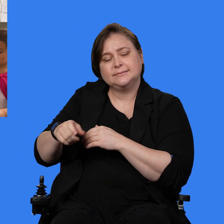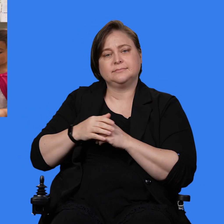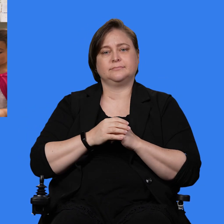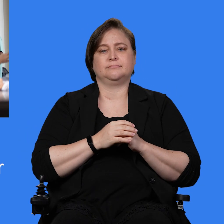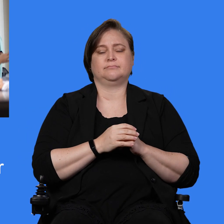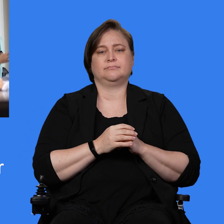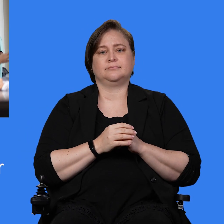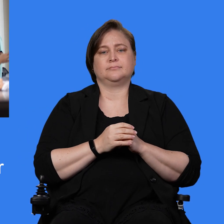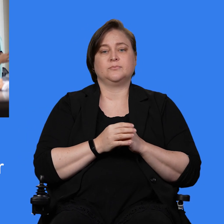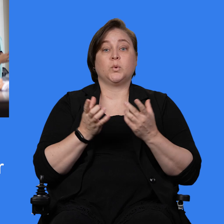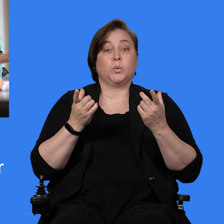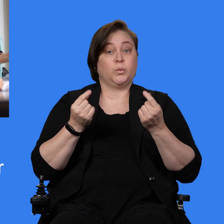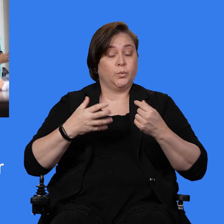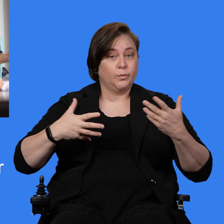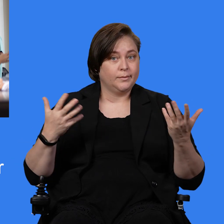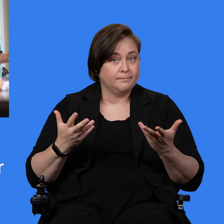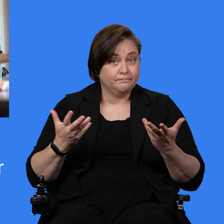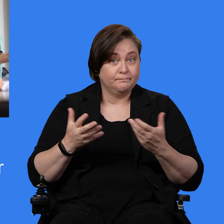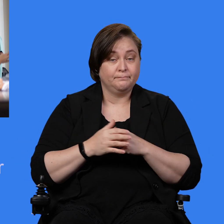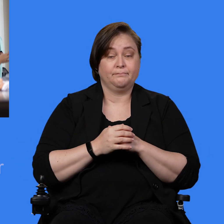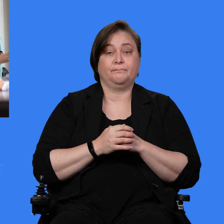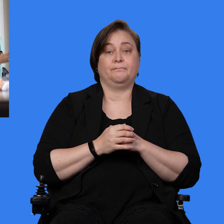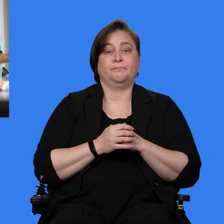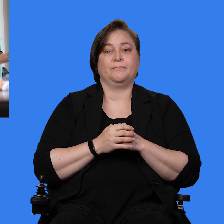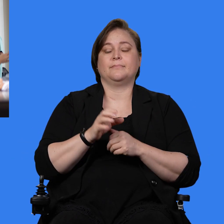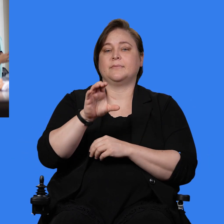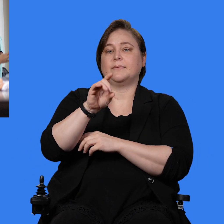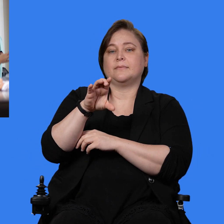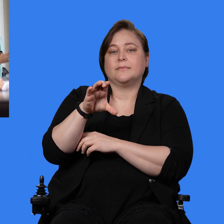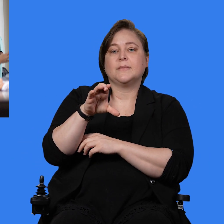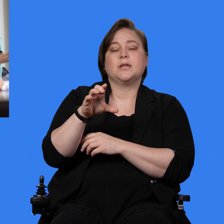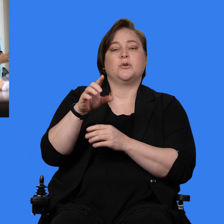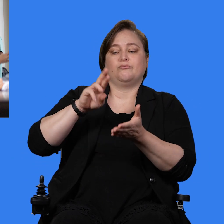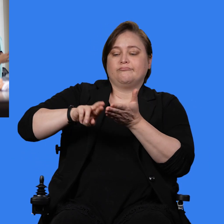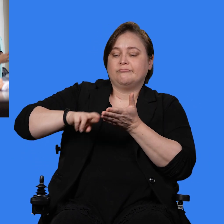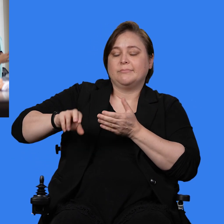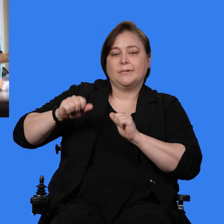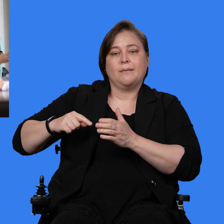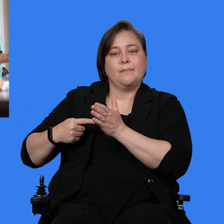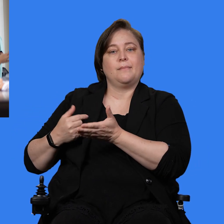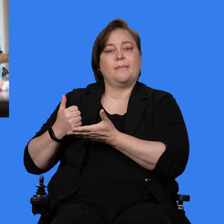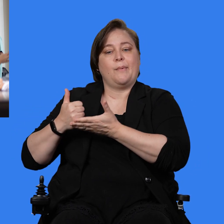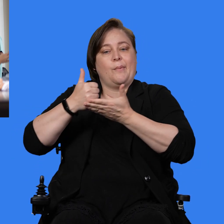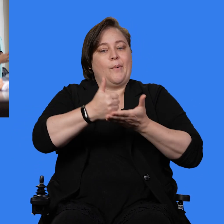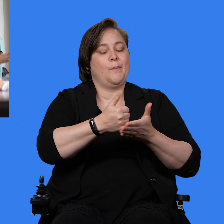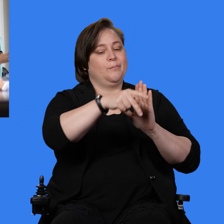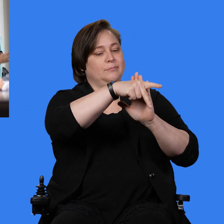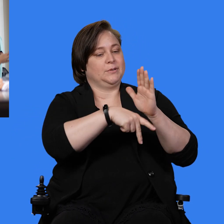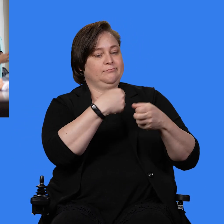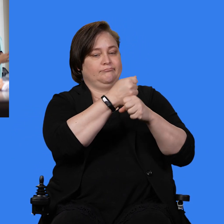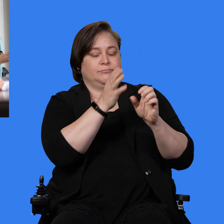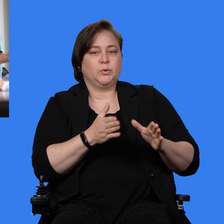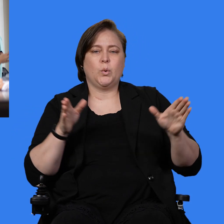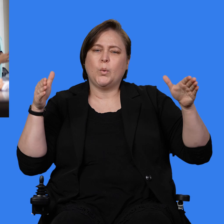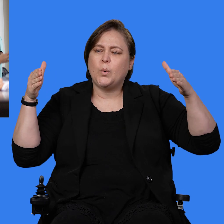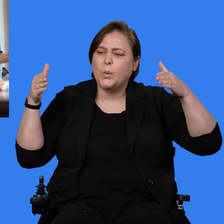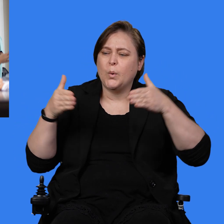Lo que se puede hacer. Las investigaciones de los CDC pueden ayudar a los encargados de formular políticas a enfocarse en los